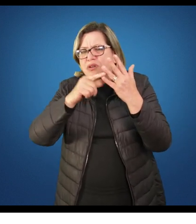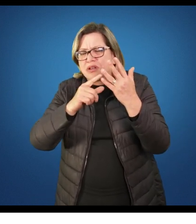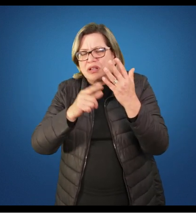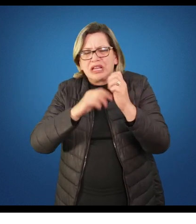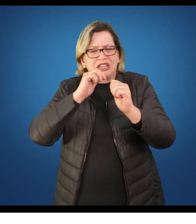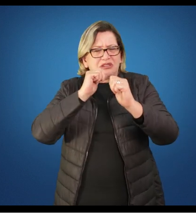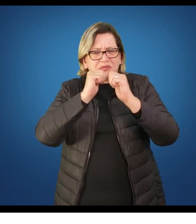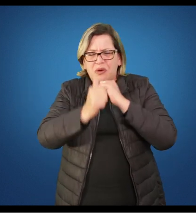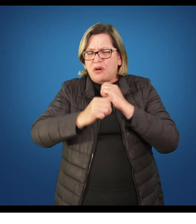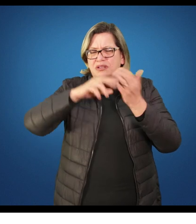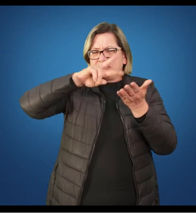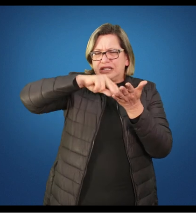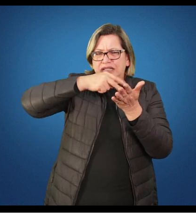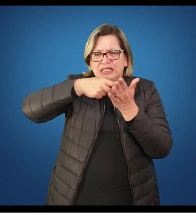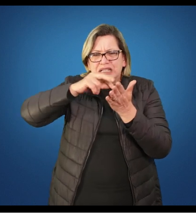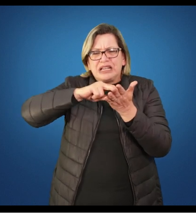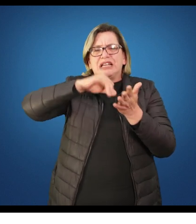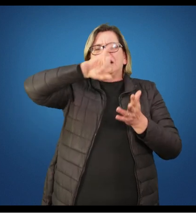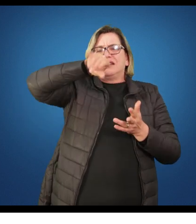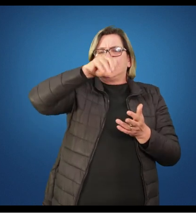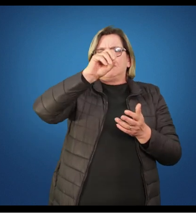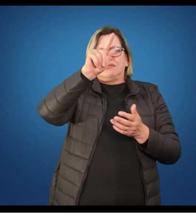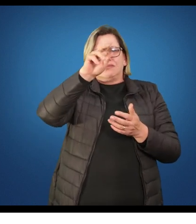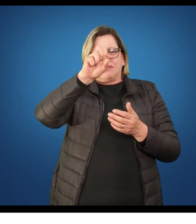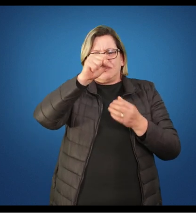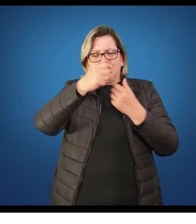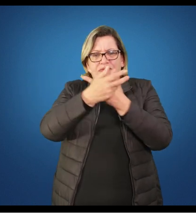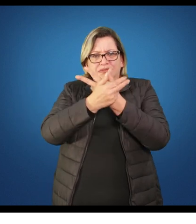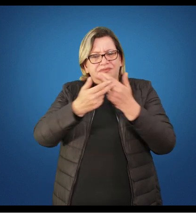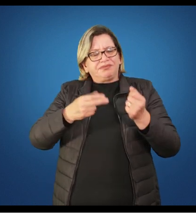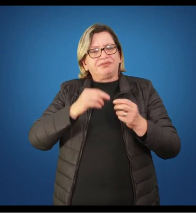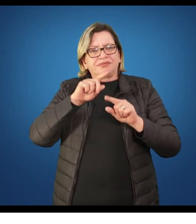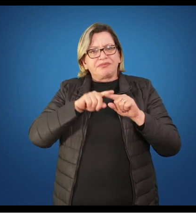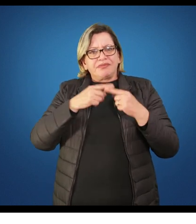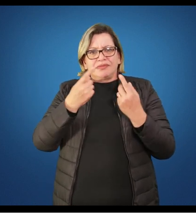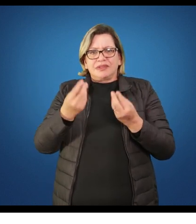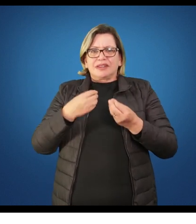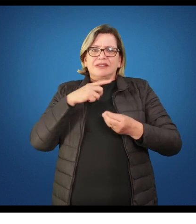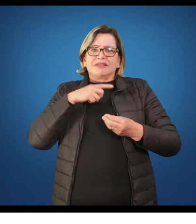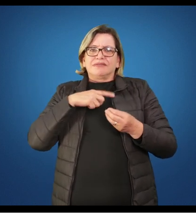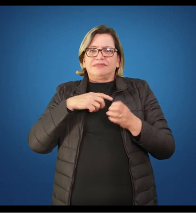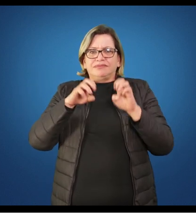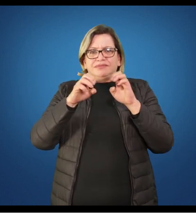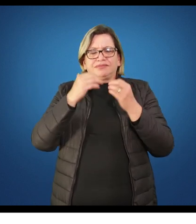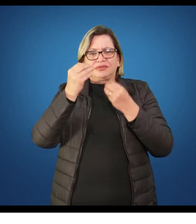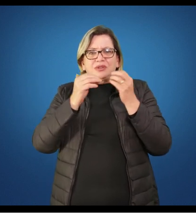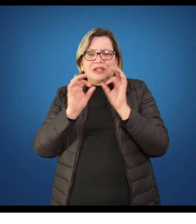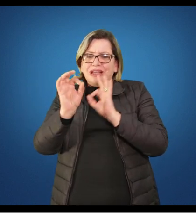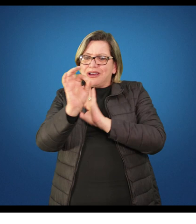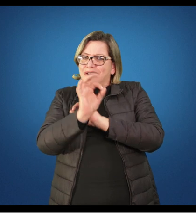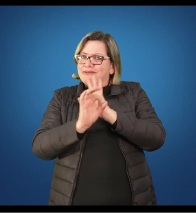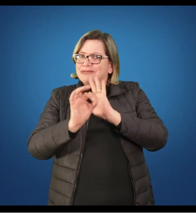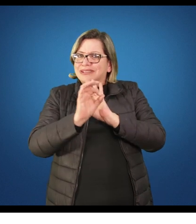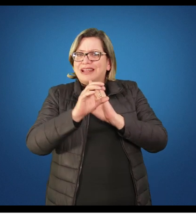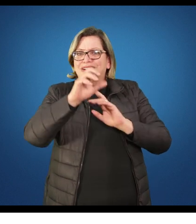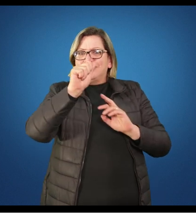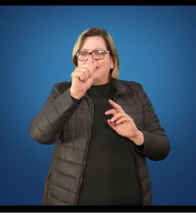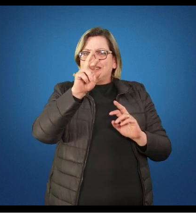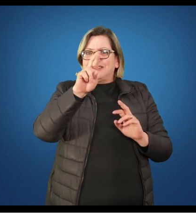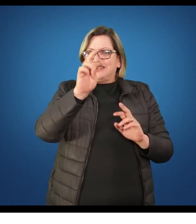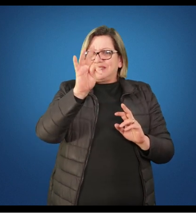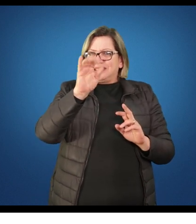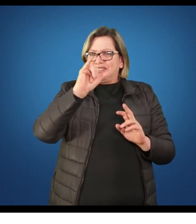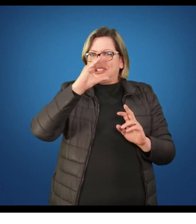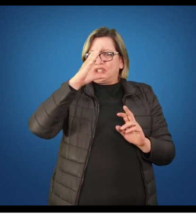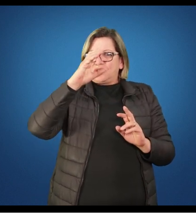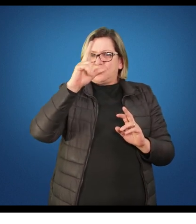esportes e também as práticas de aventuras, mas a gente tem aí os elementos articuladores, também dados pelo documento